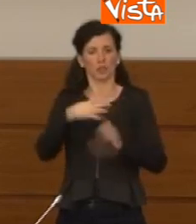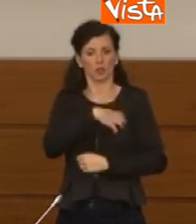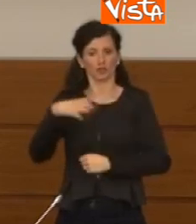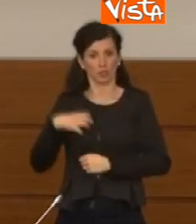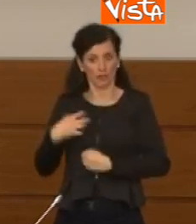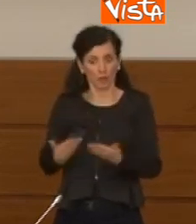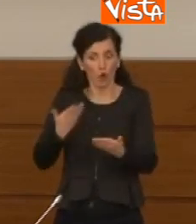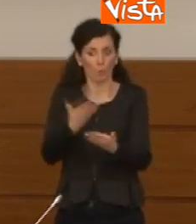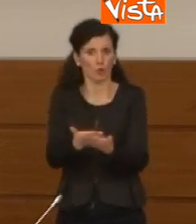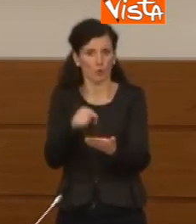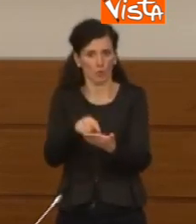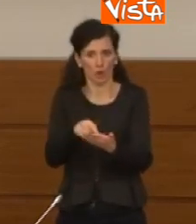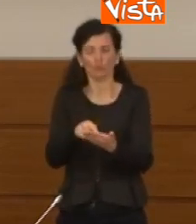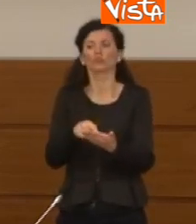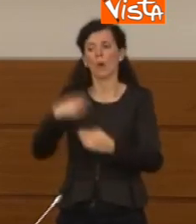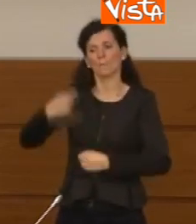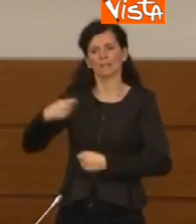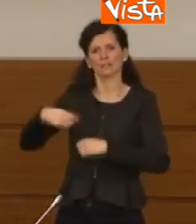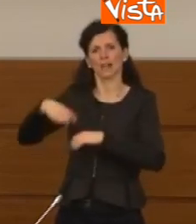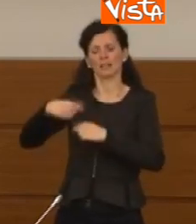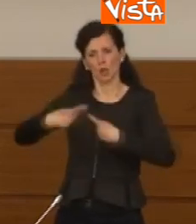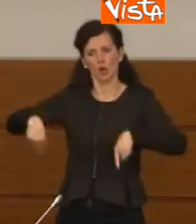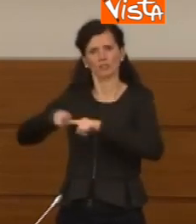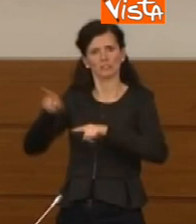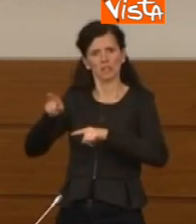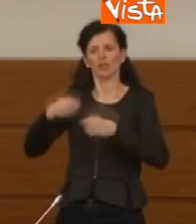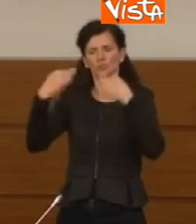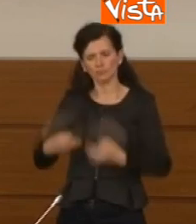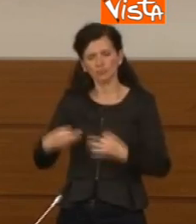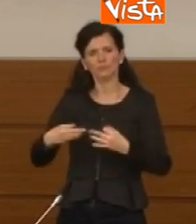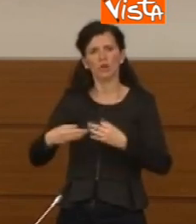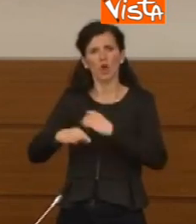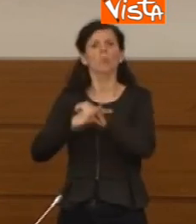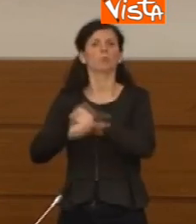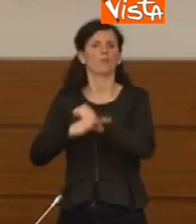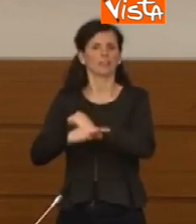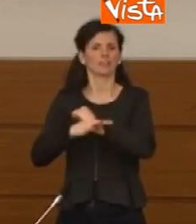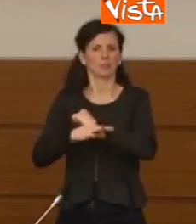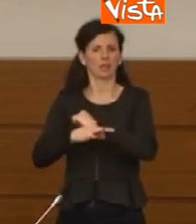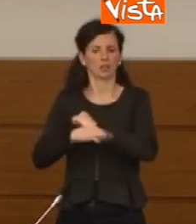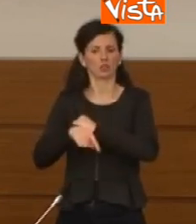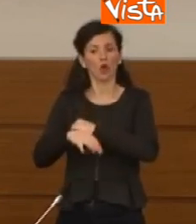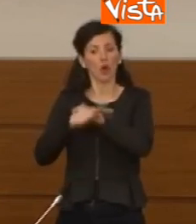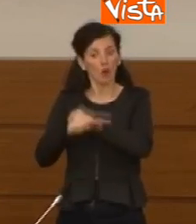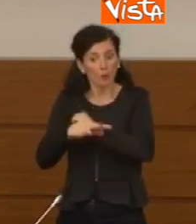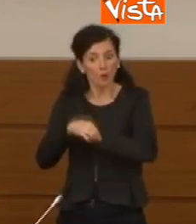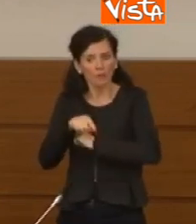adottato dal Presidente del Consiglio un provvedimento che mira proprio a